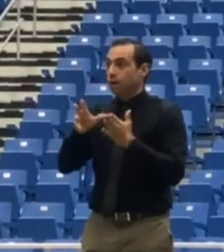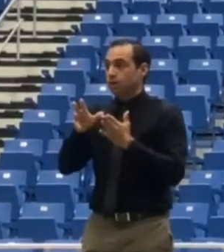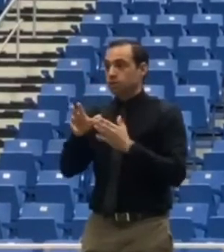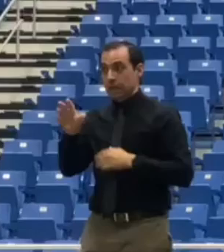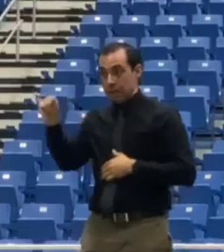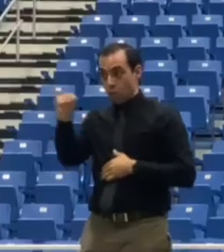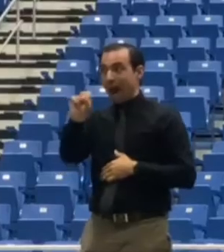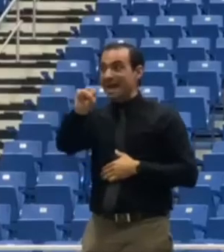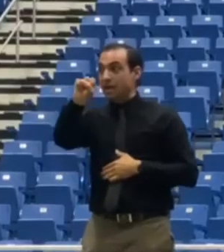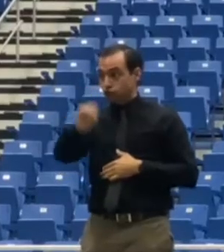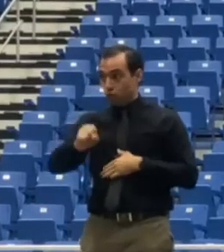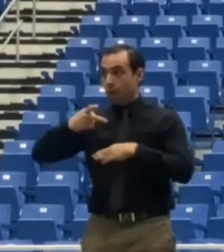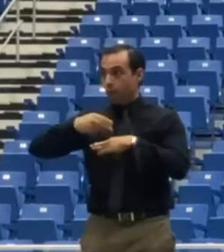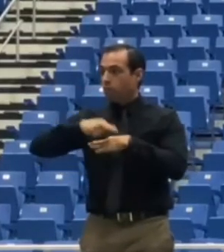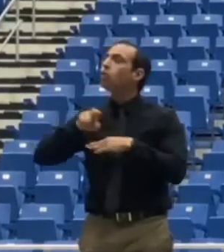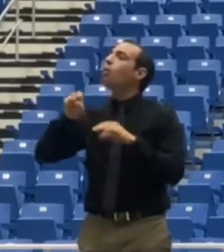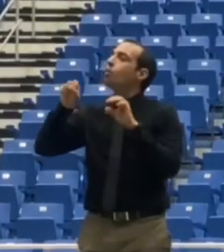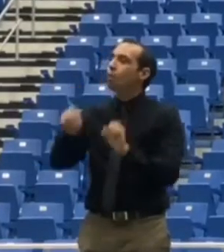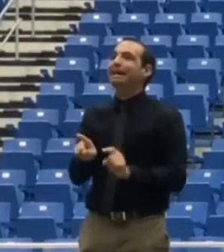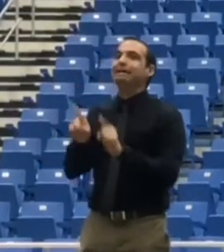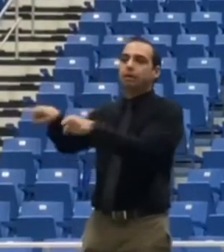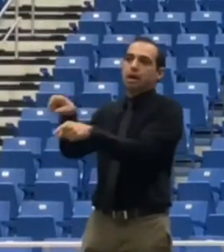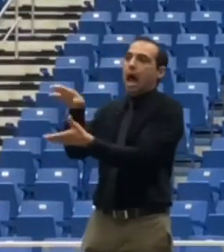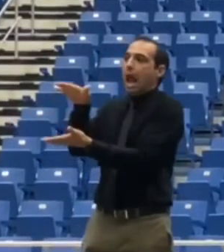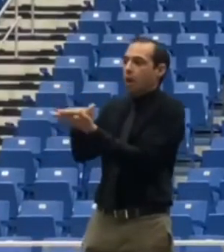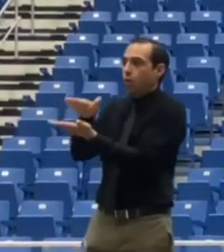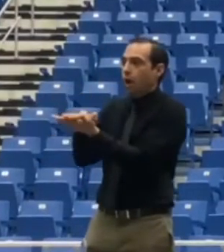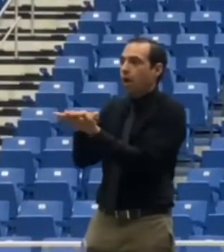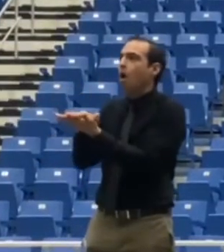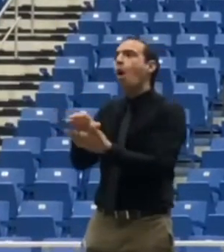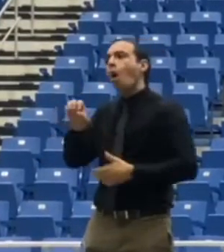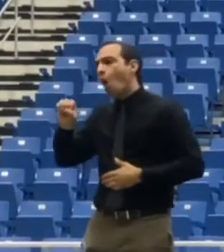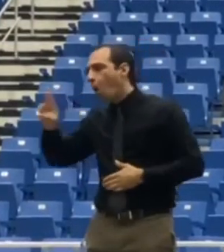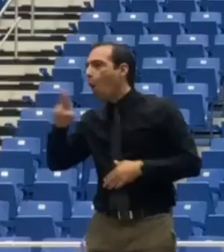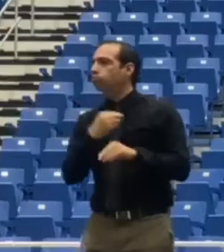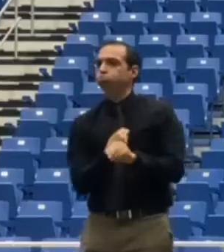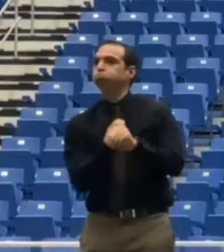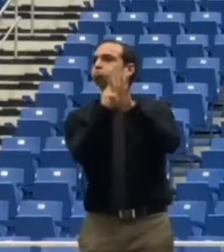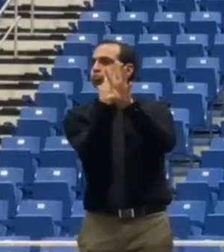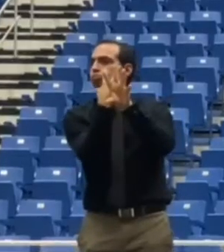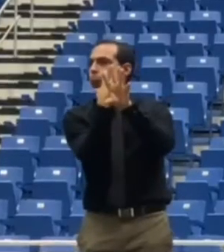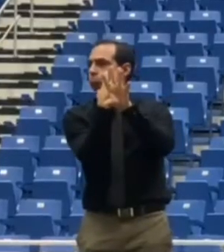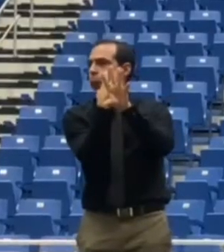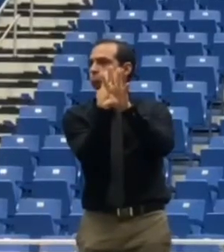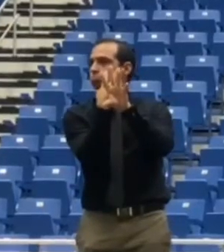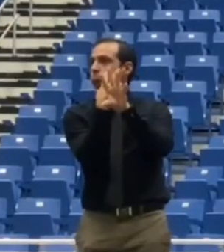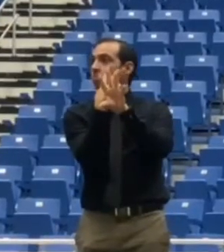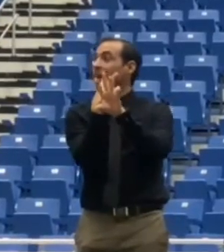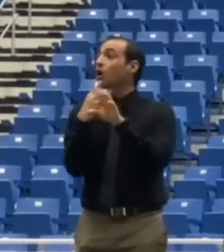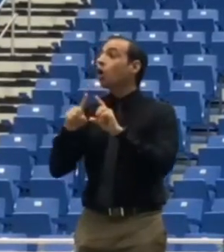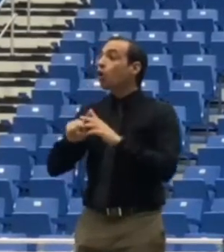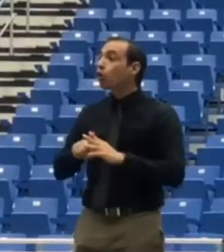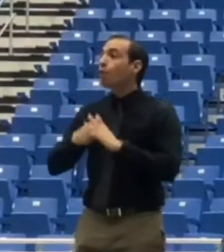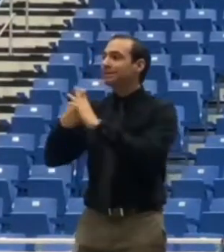tengan alguna educación presencial y el resto por la vía remota a partir del mes de